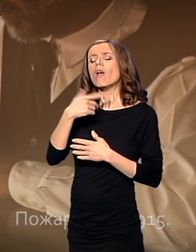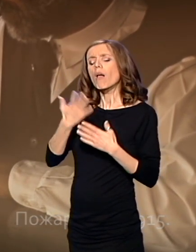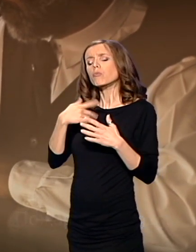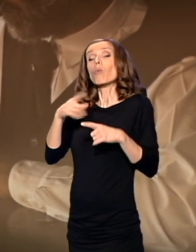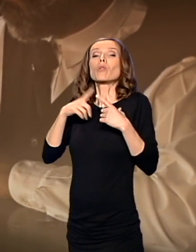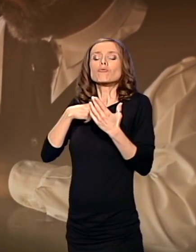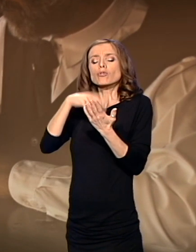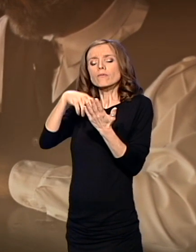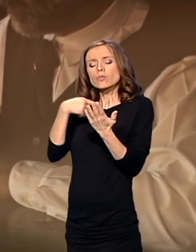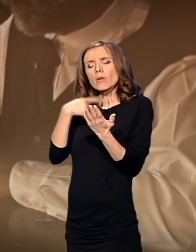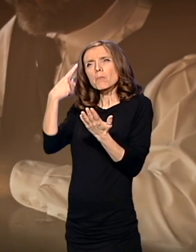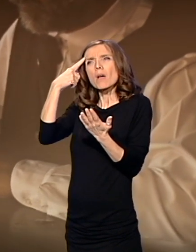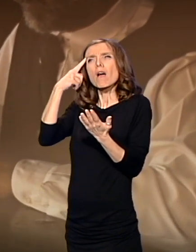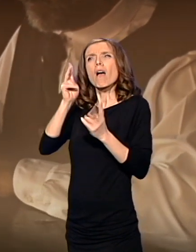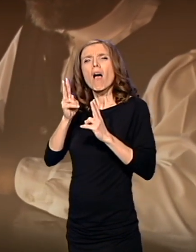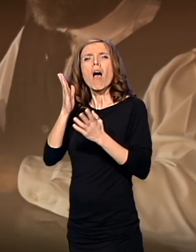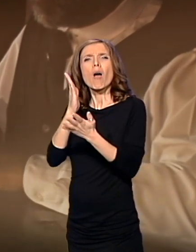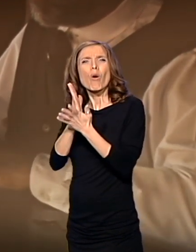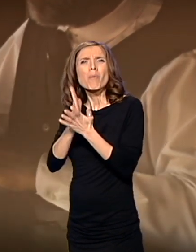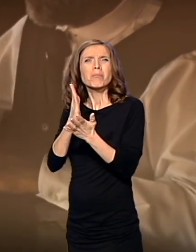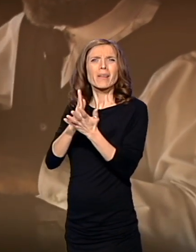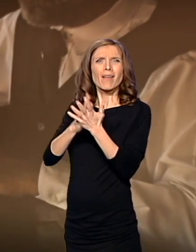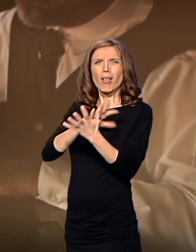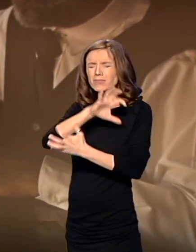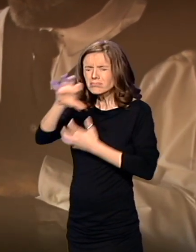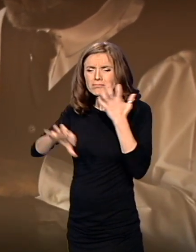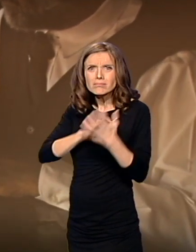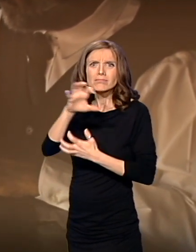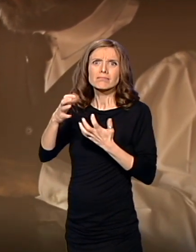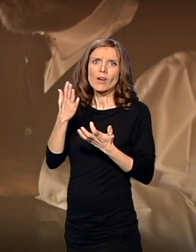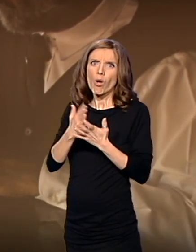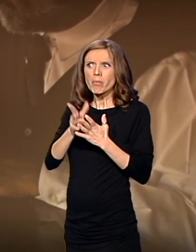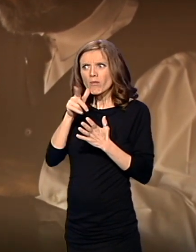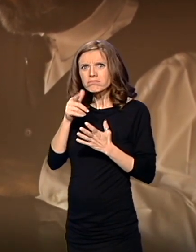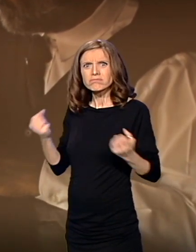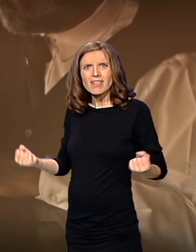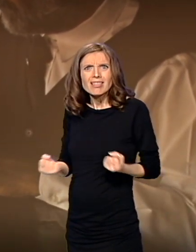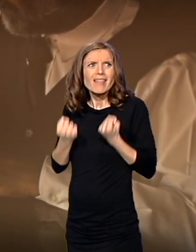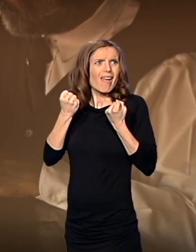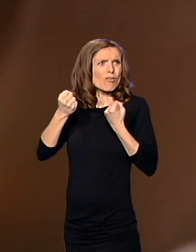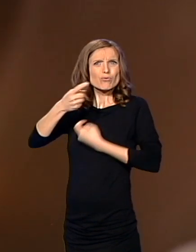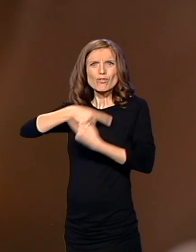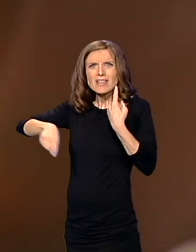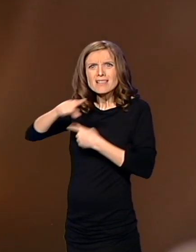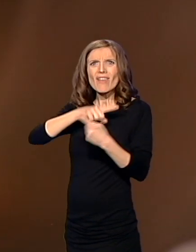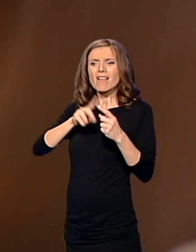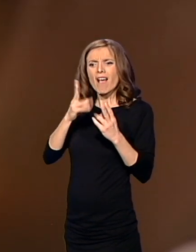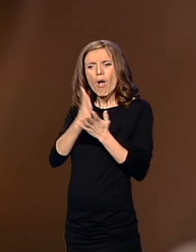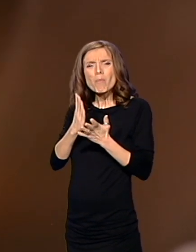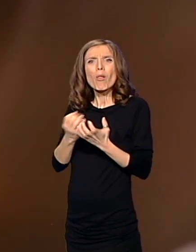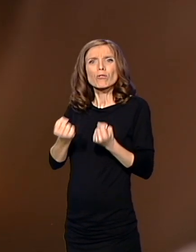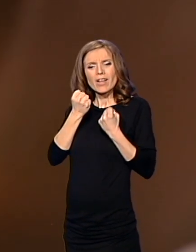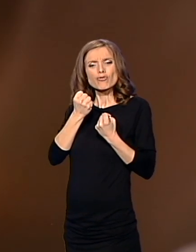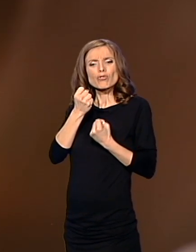i opomenem se onih doživljaja koja smo preturili preko glave, da se opomenemo onih groznih muka i patnja